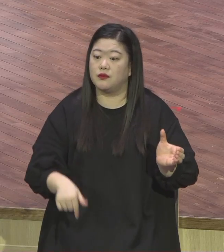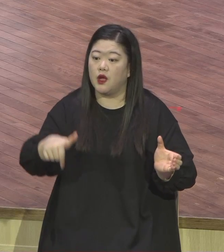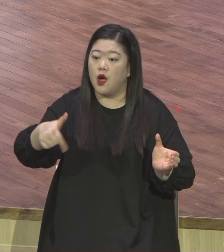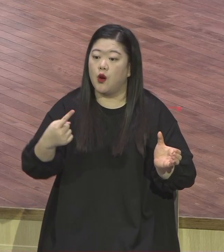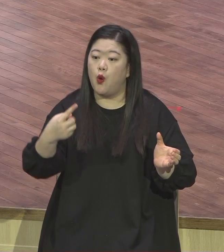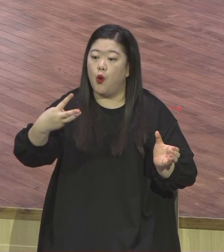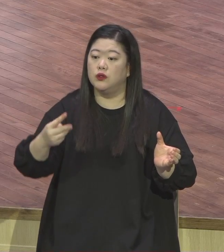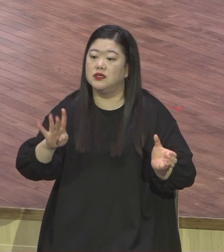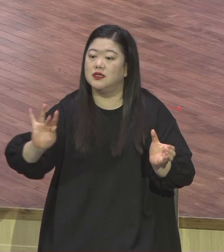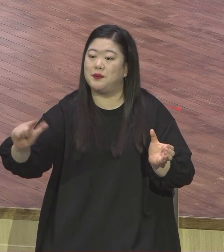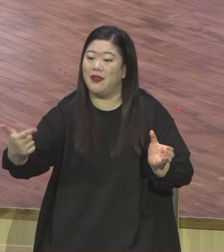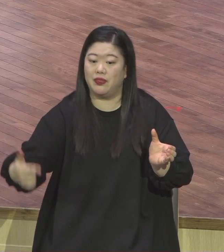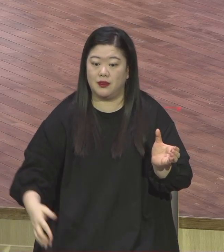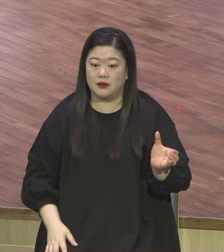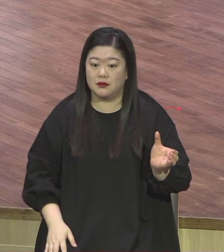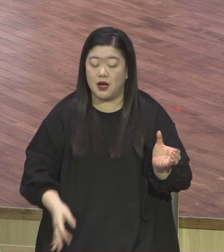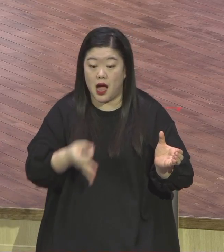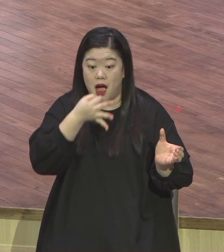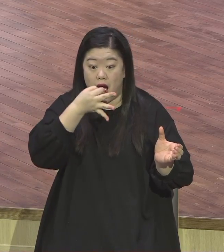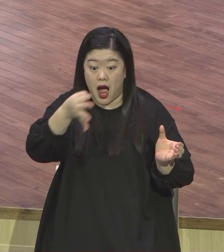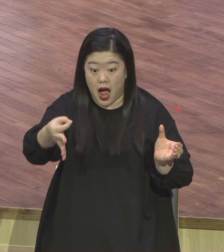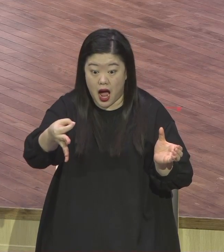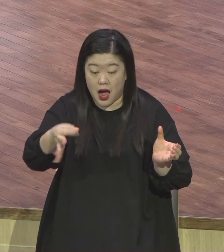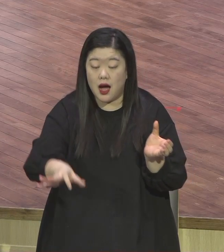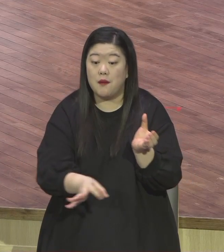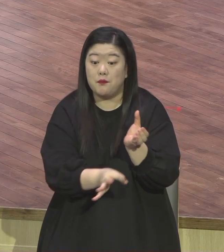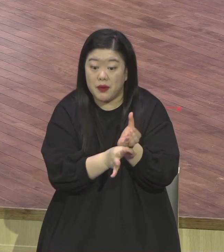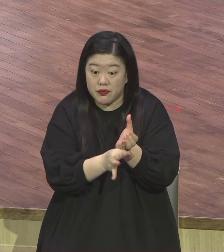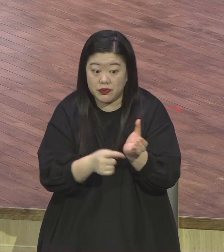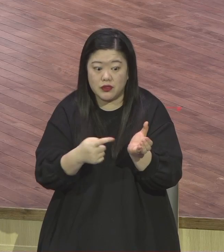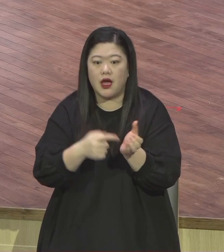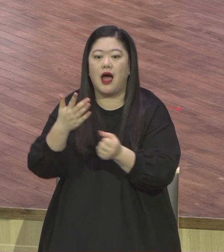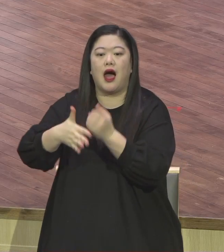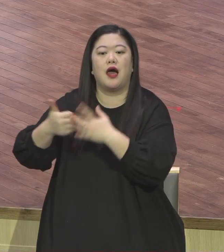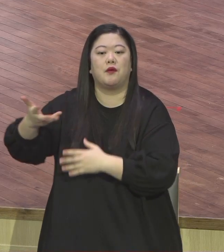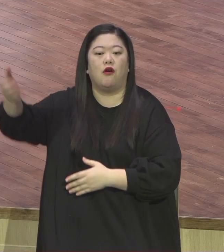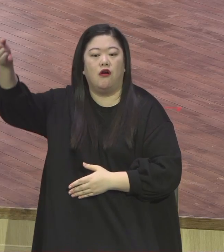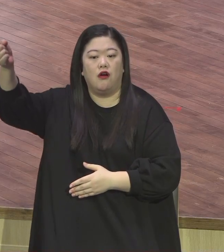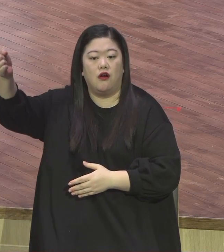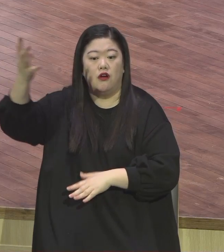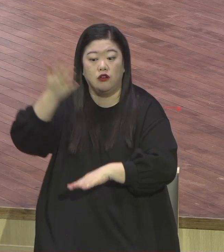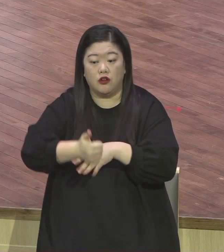하면서 하나님께 예물로 딱 드리면 아무 데도 딴 데로 설 수가 없어요